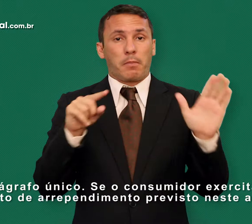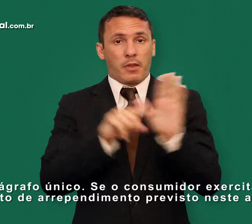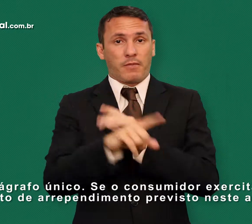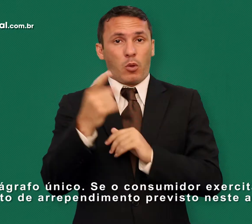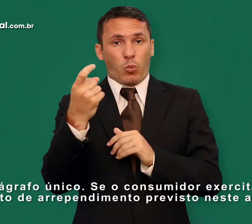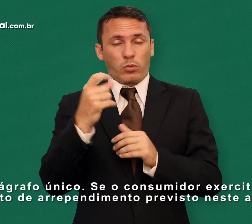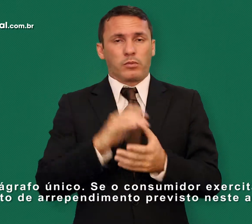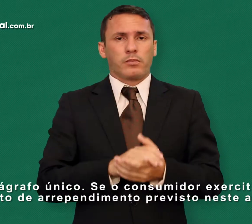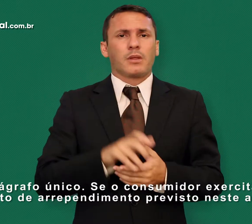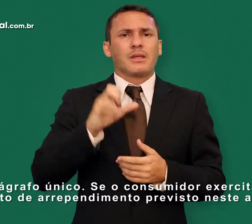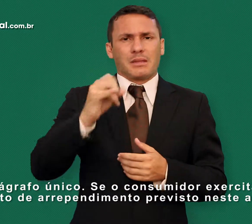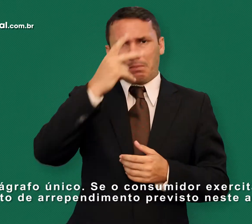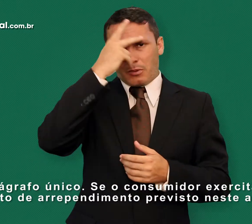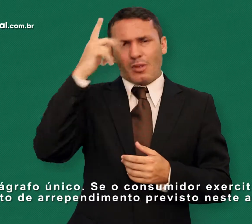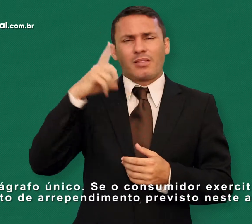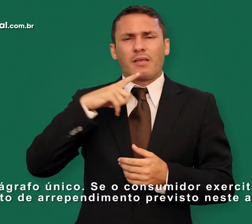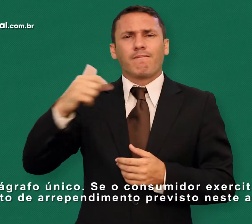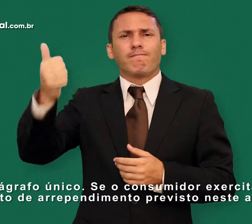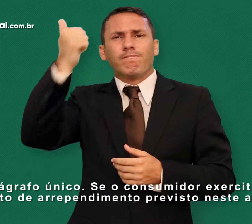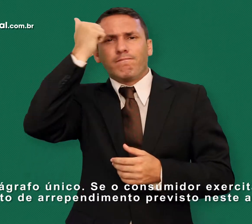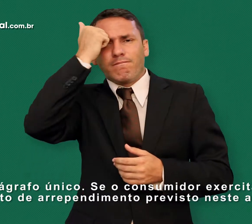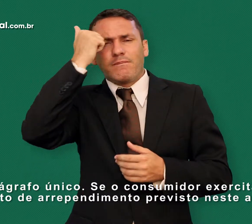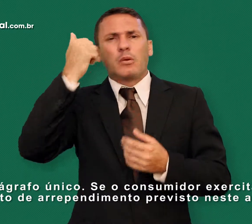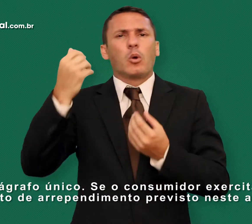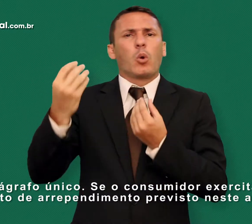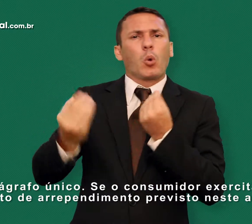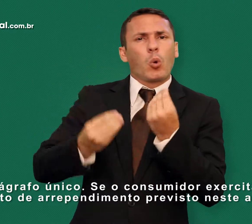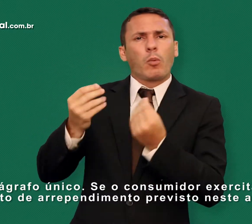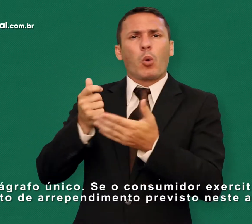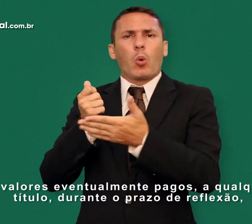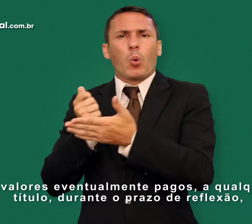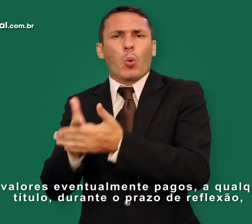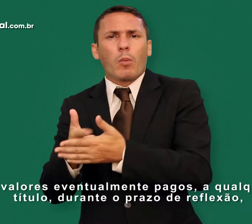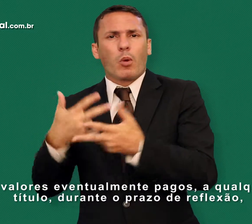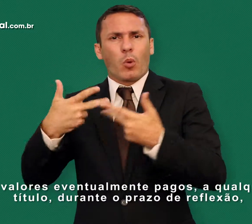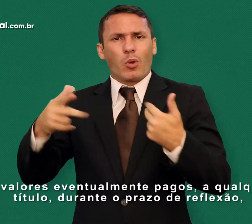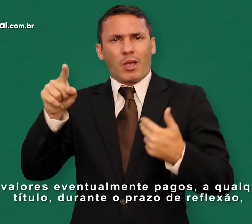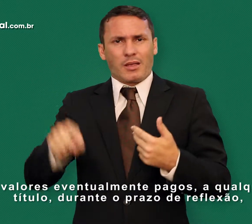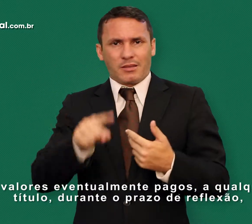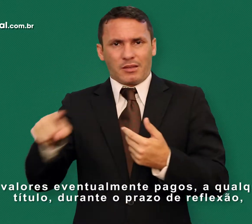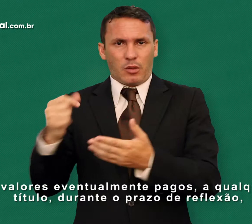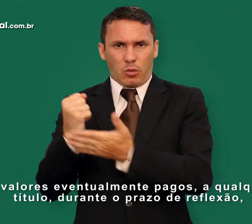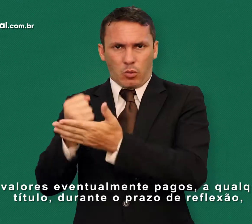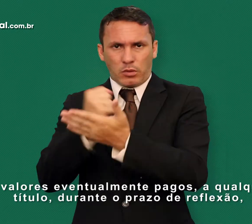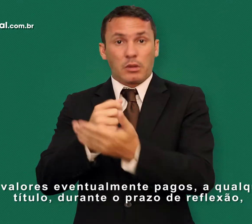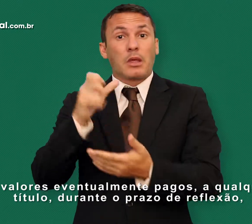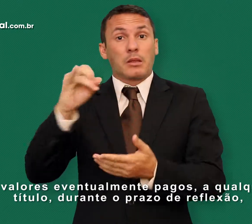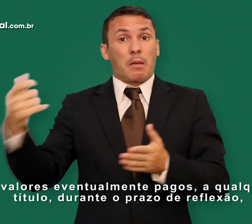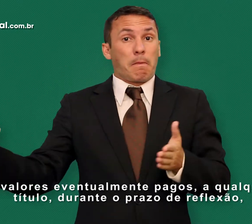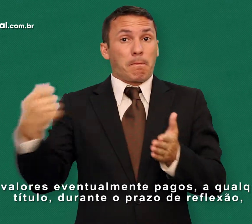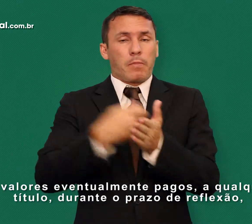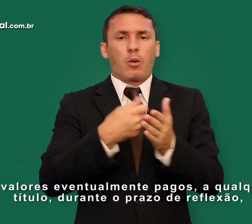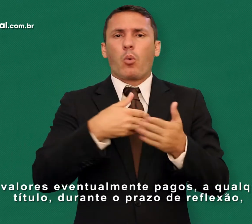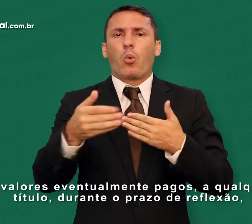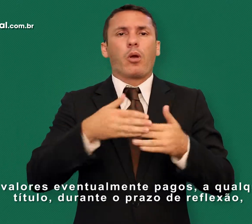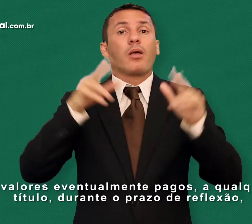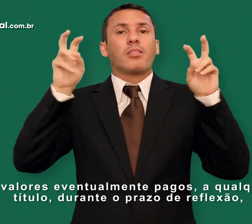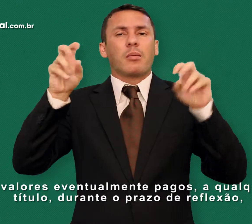consumidor exercitar o direito de arrependimento previsto neste artigo, os valores eventualmente pagos, a qualquer título, durante o prazo de